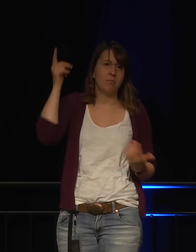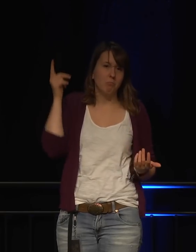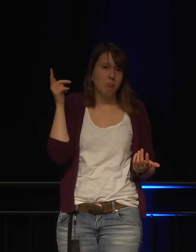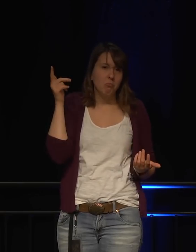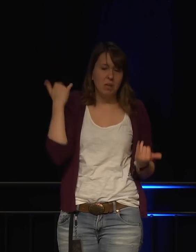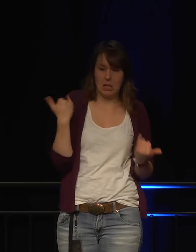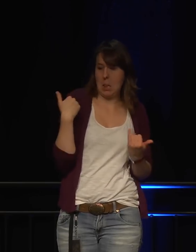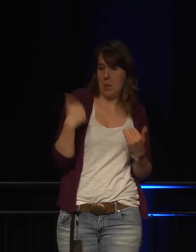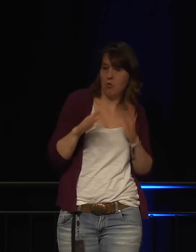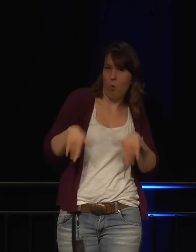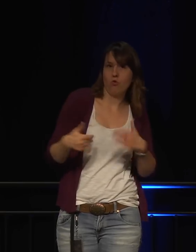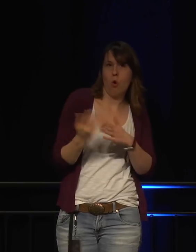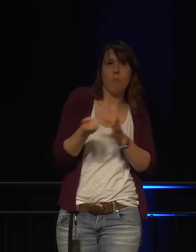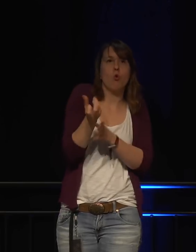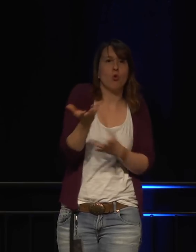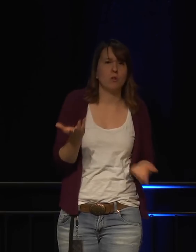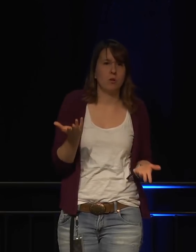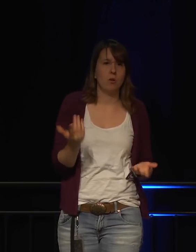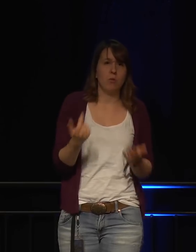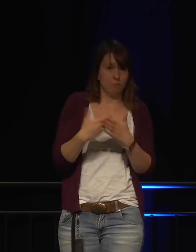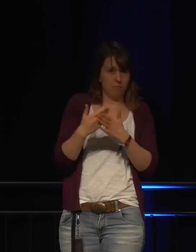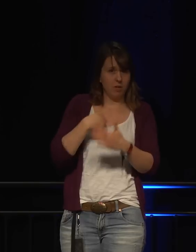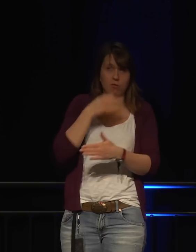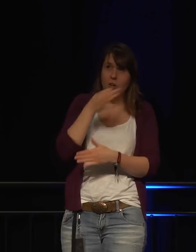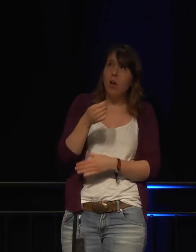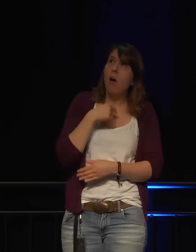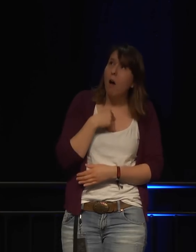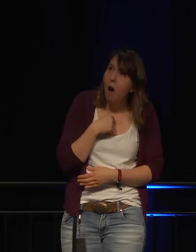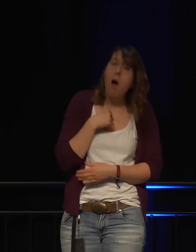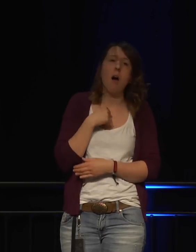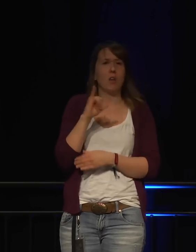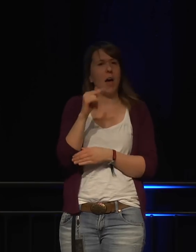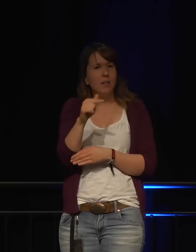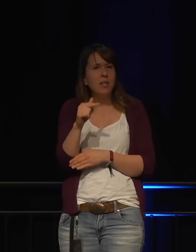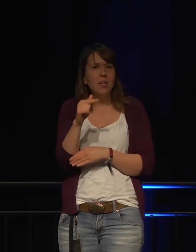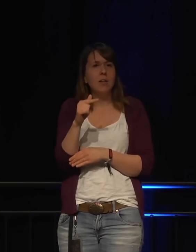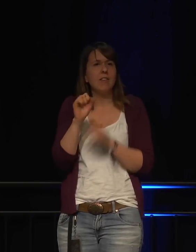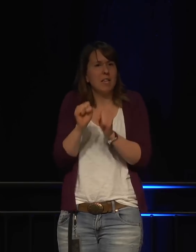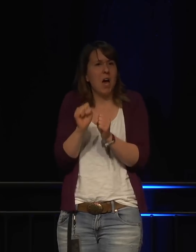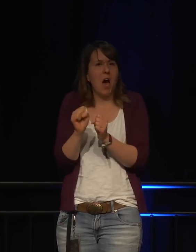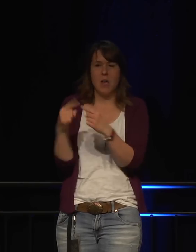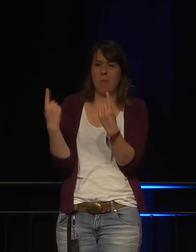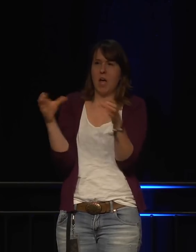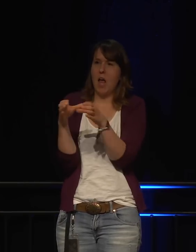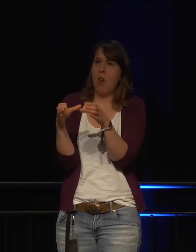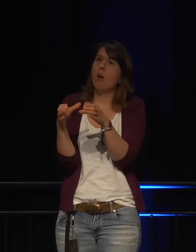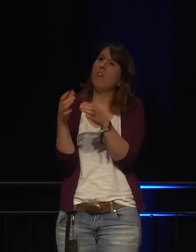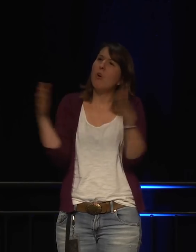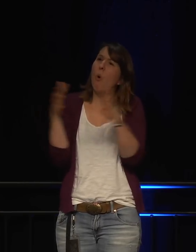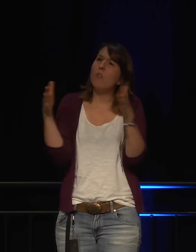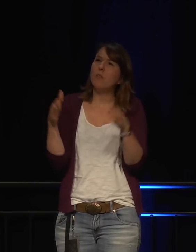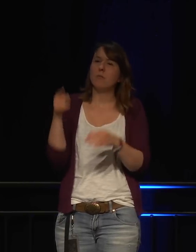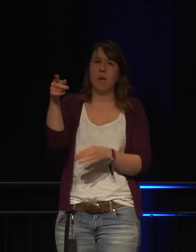Und als sie das getan haben, habe ich sie gefragt, wie groß ihre IT-Security